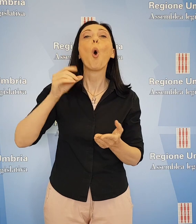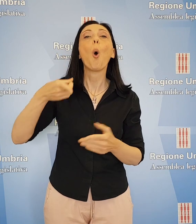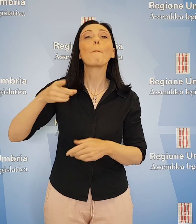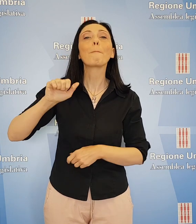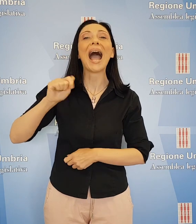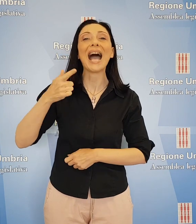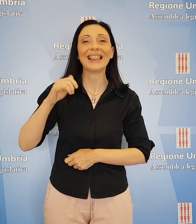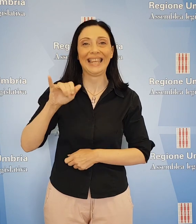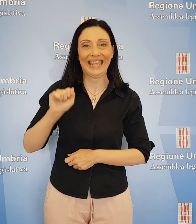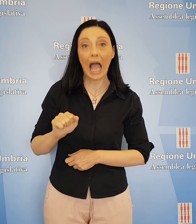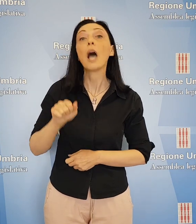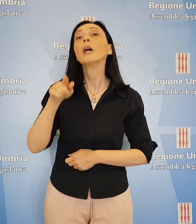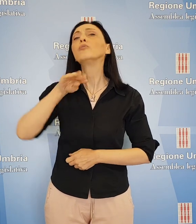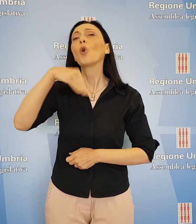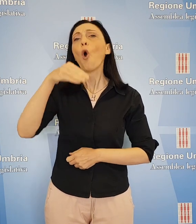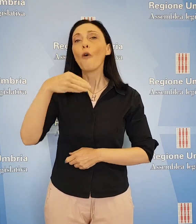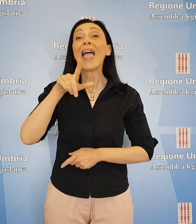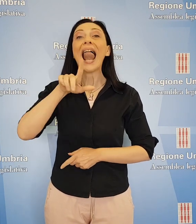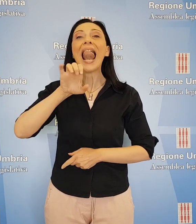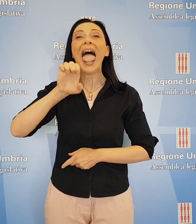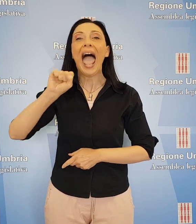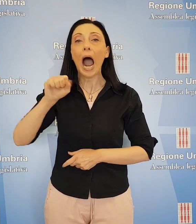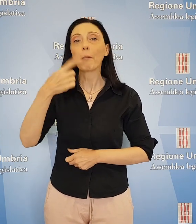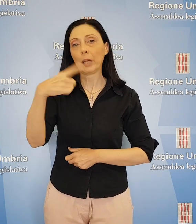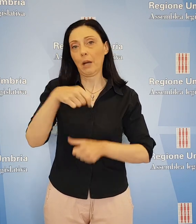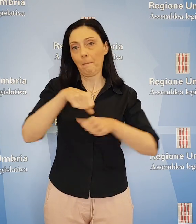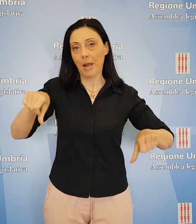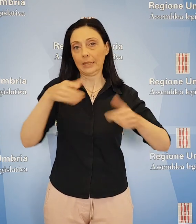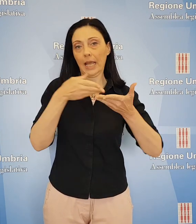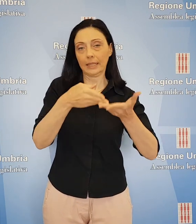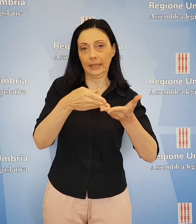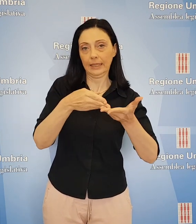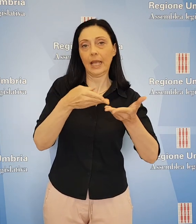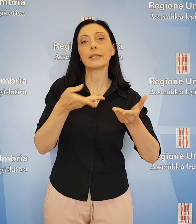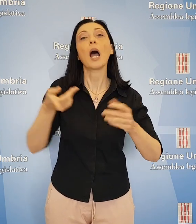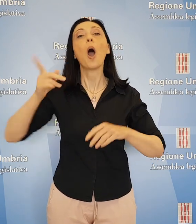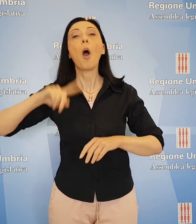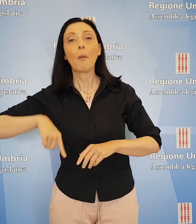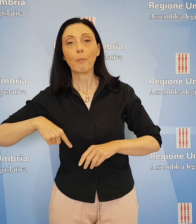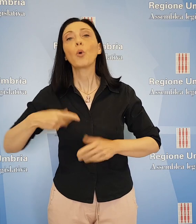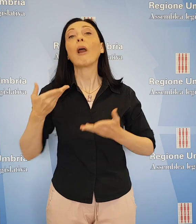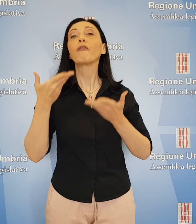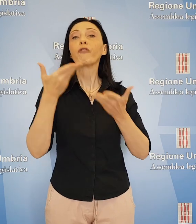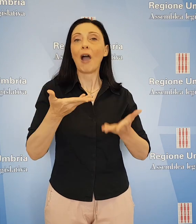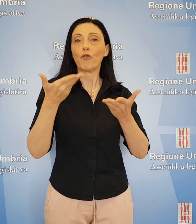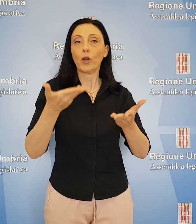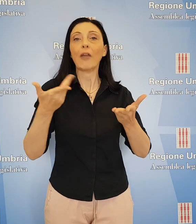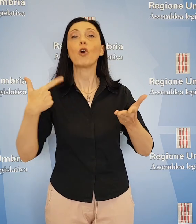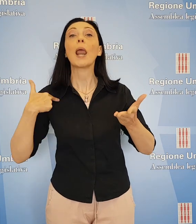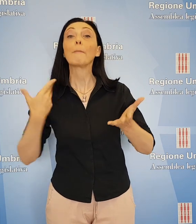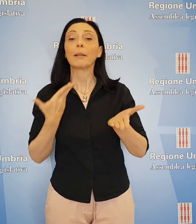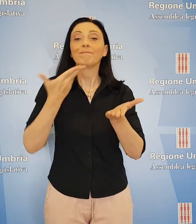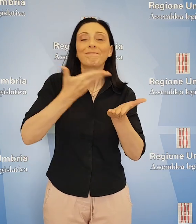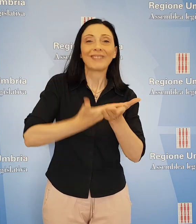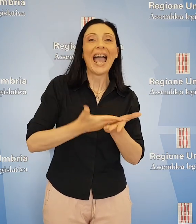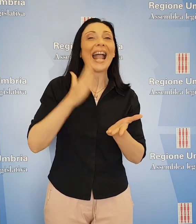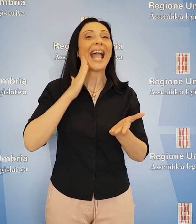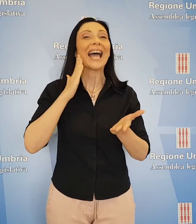LEA ai livelli essenziali di assistenza. Parere completamente favorevole anche per la mozione promossa da Daniele Carissimi della Lega che